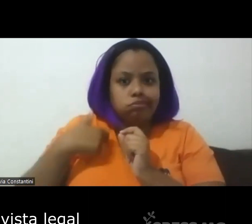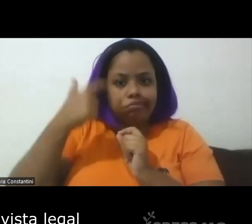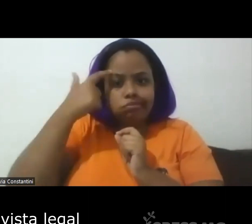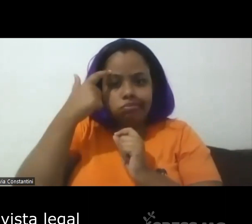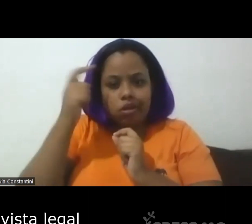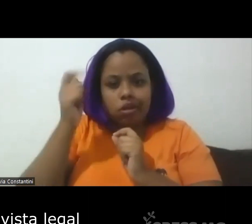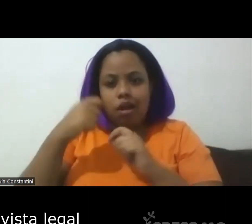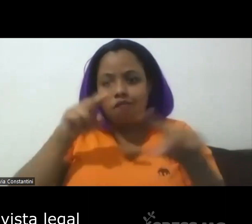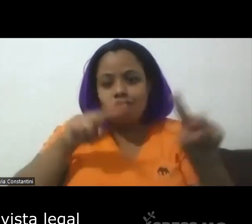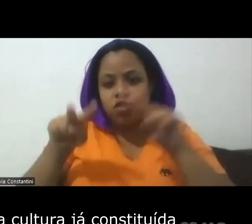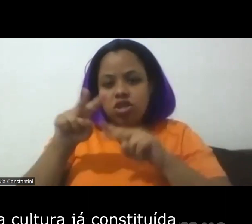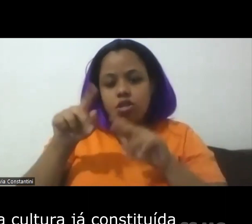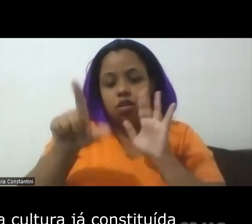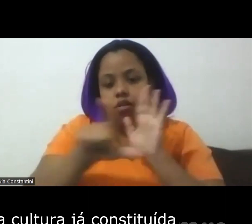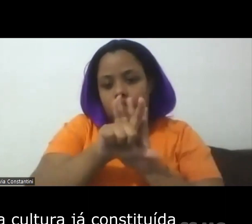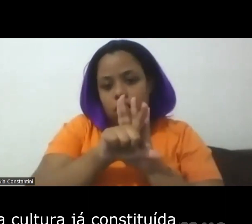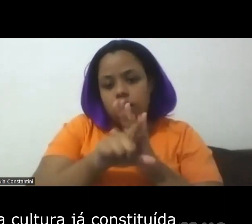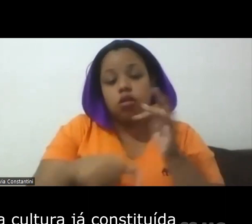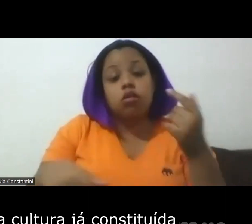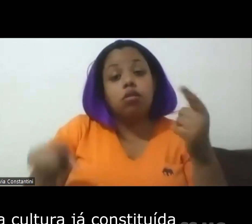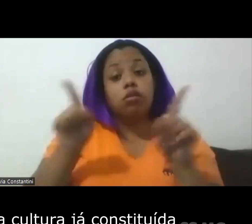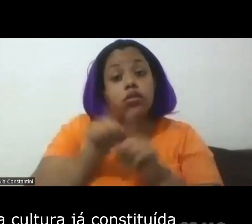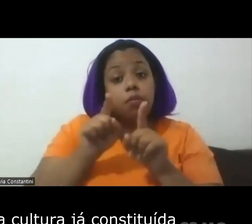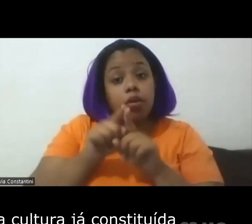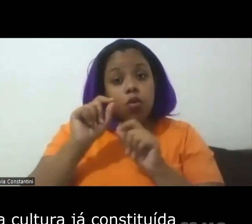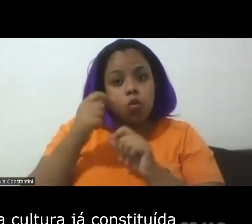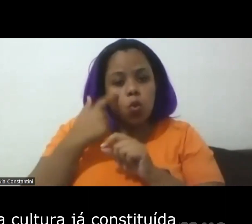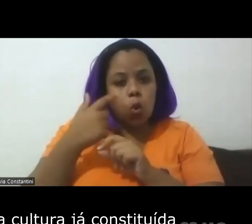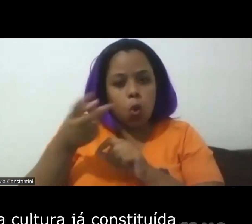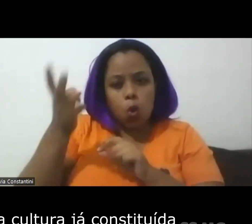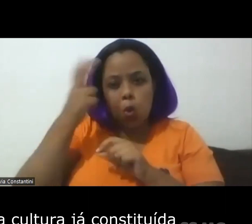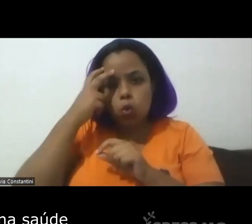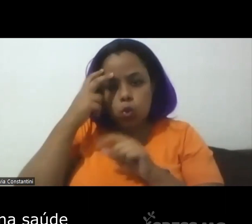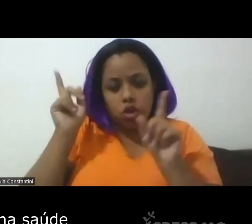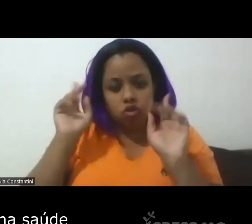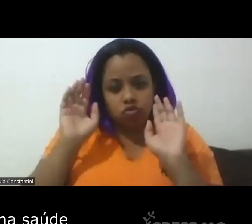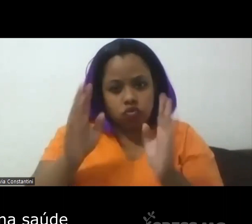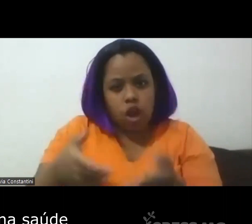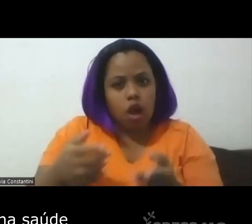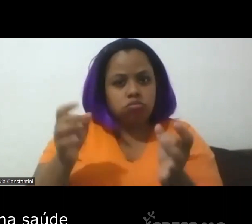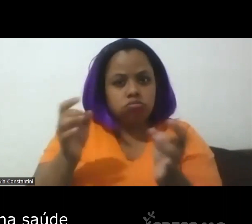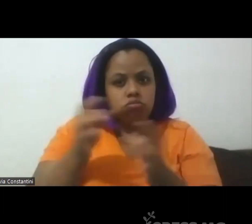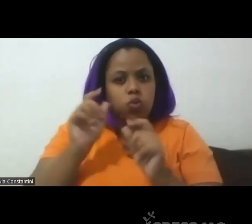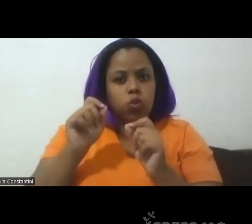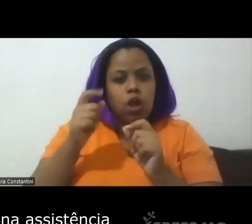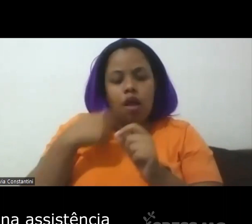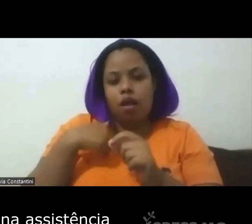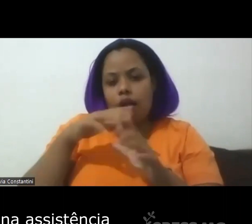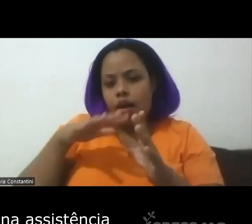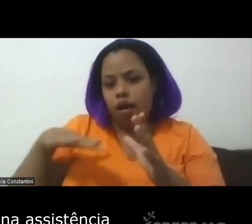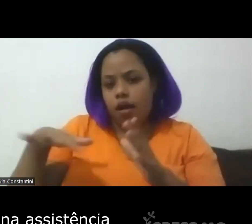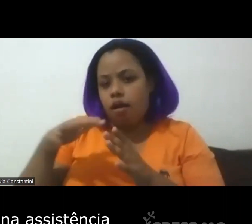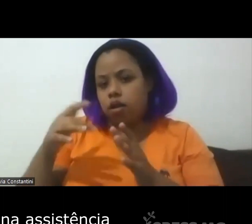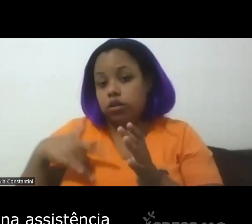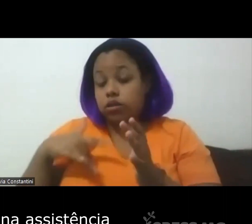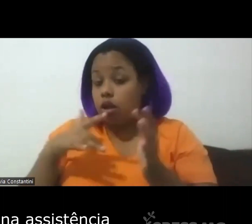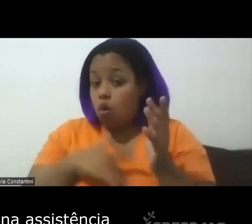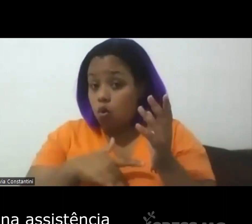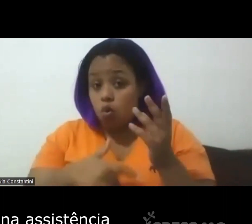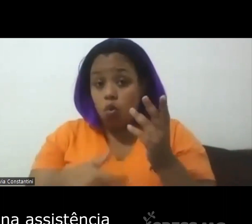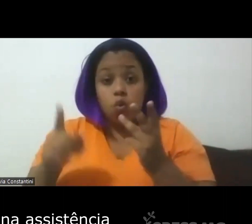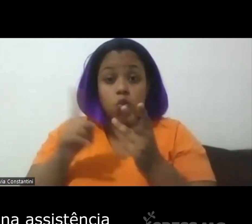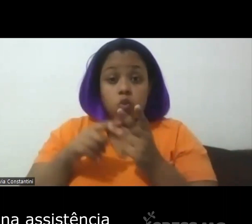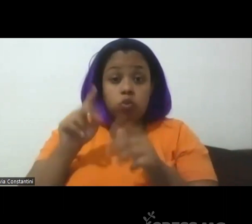vista legal do ponto de vista de uma cultura já constituída como tem na saúde na previdência e na